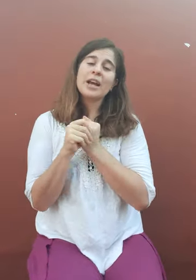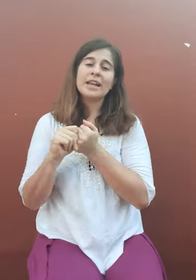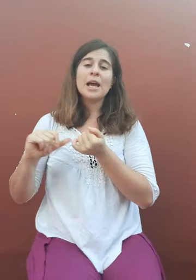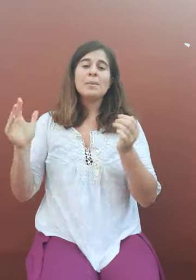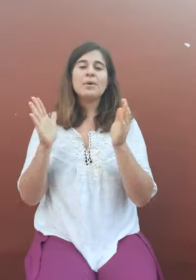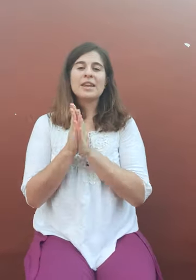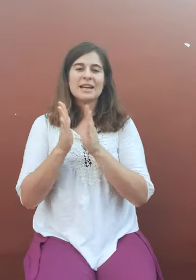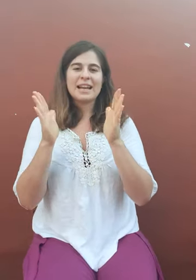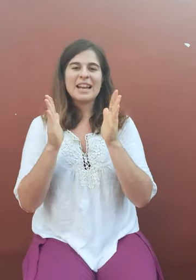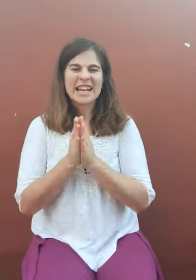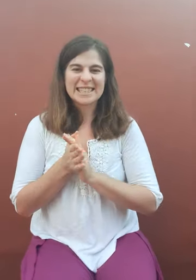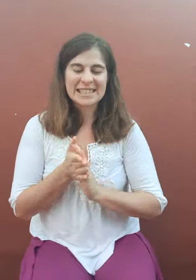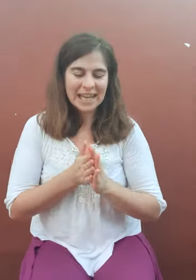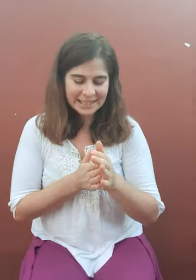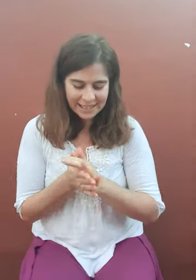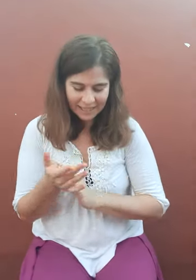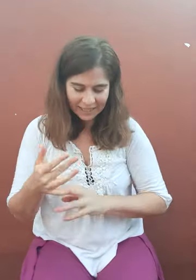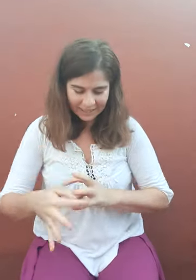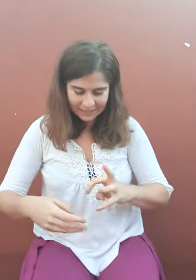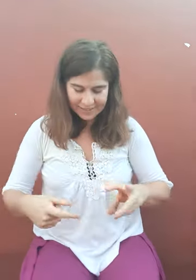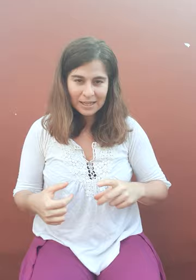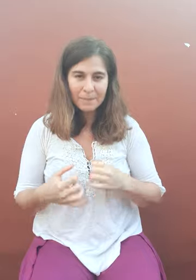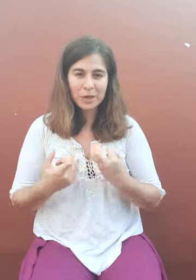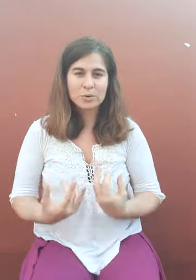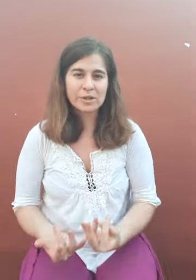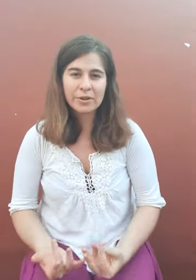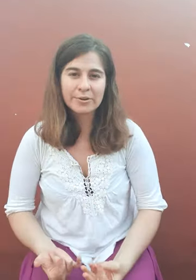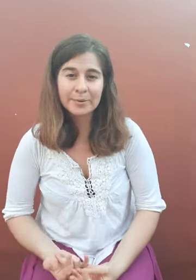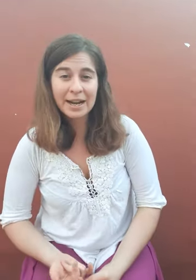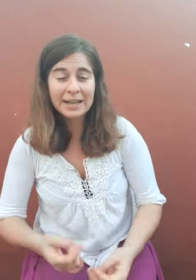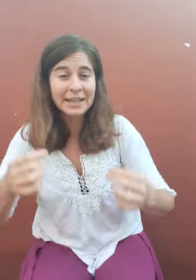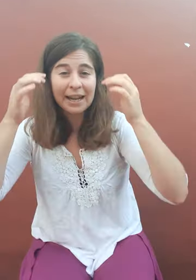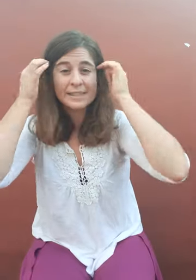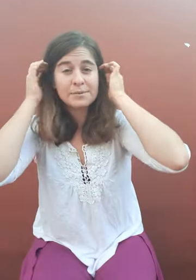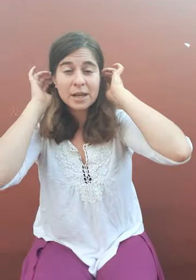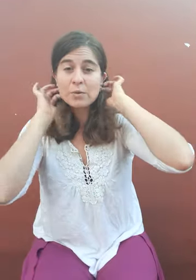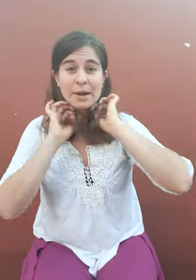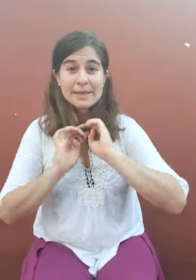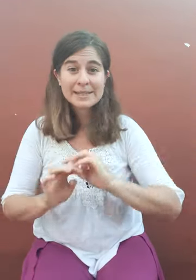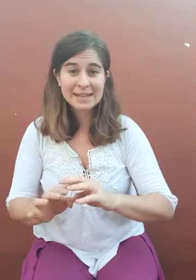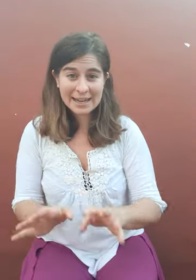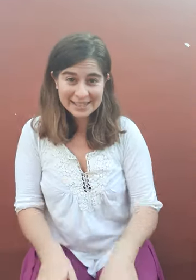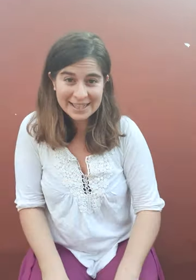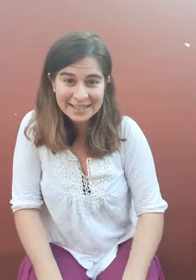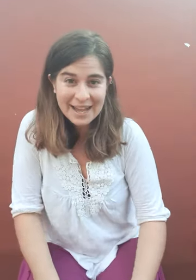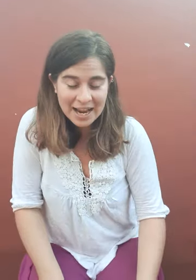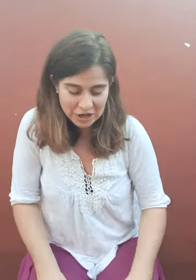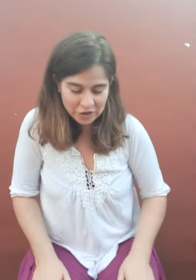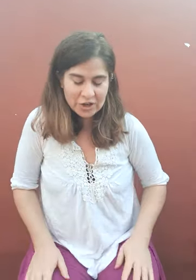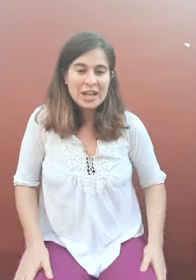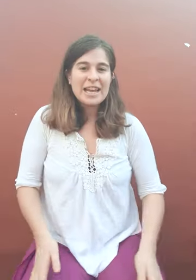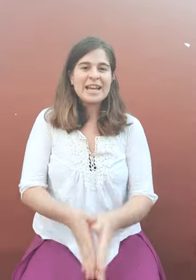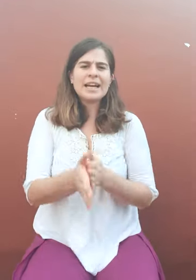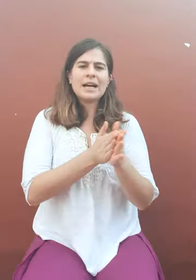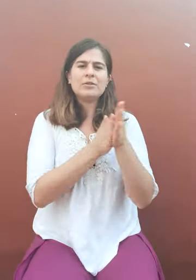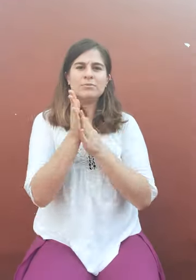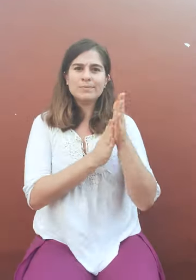ahí podían en las casas hacer esta percusión corporal que la hicimos algunas veces en las clases de este año y que era un